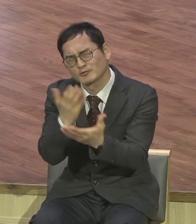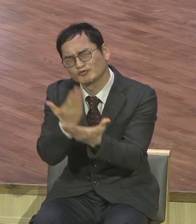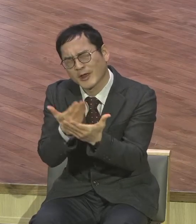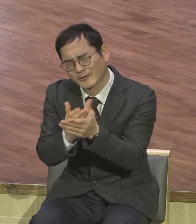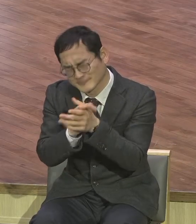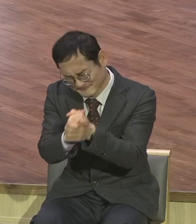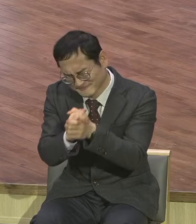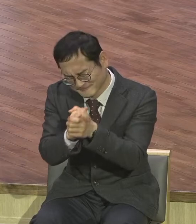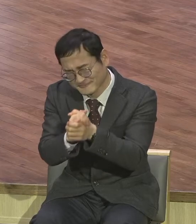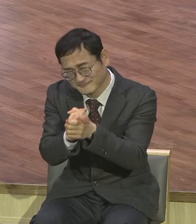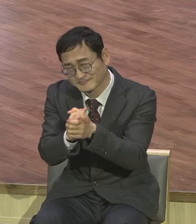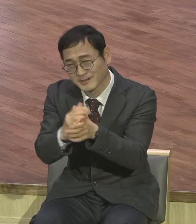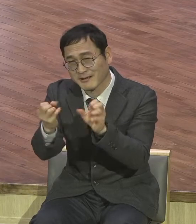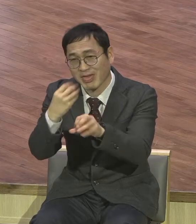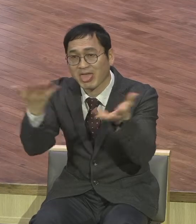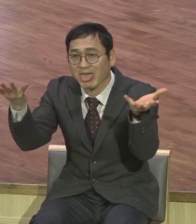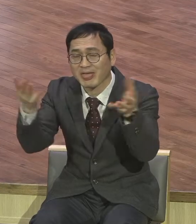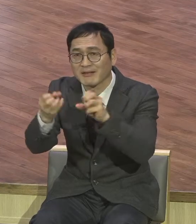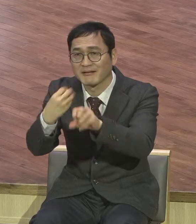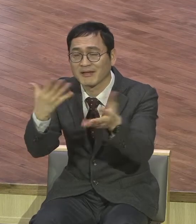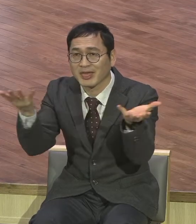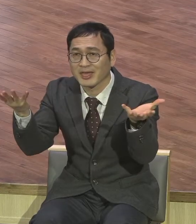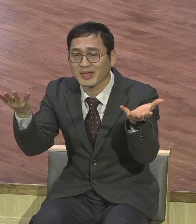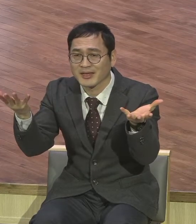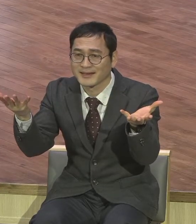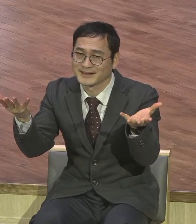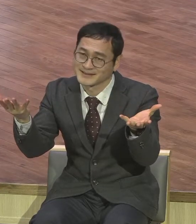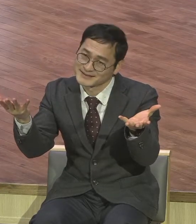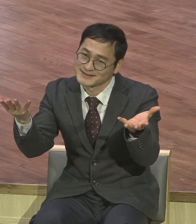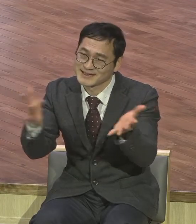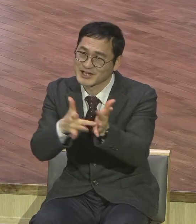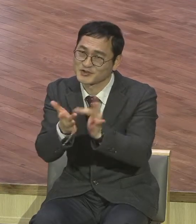아이고 예수님 이러면 기도해도 소용없네